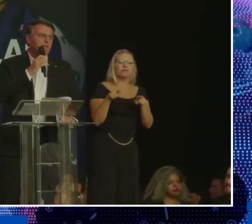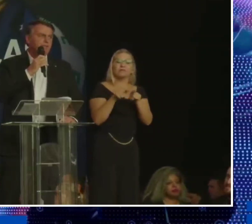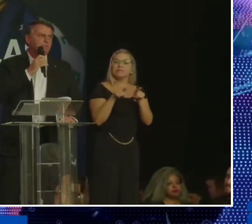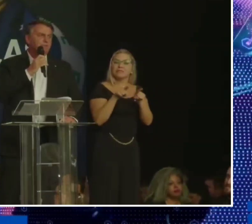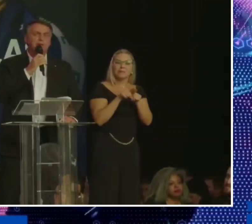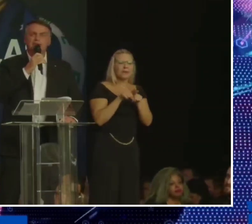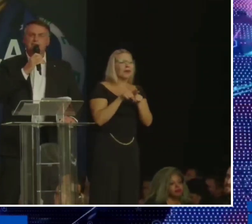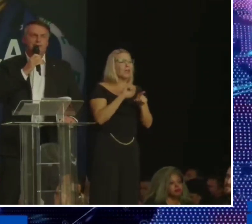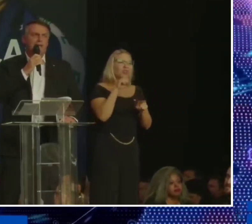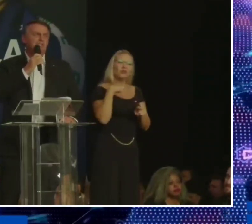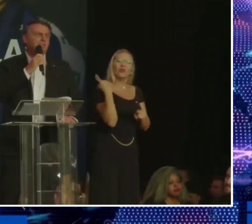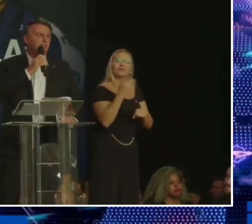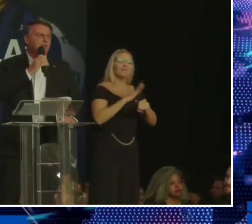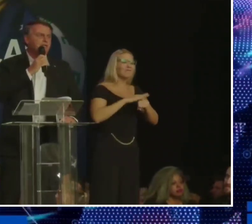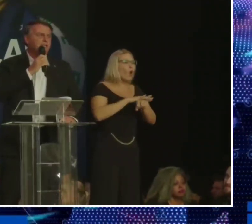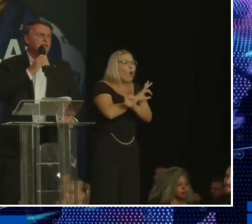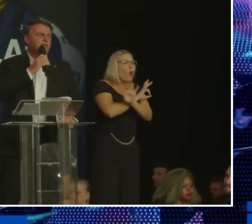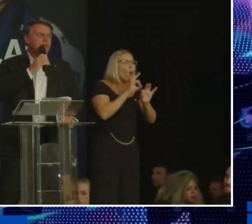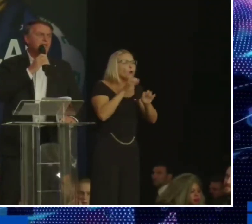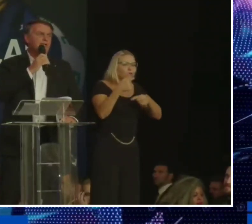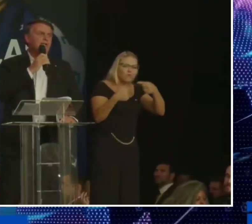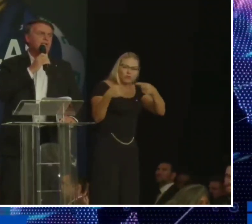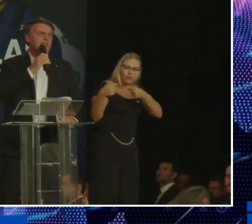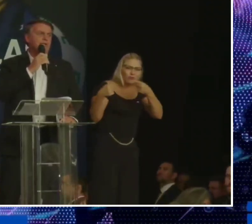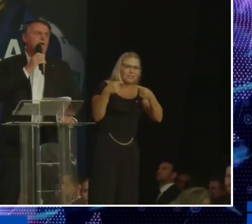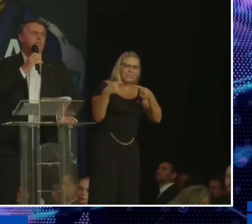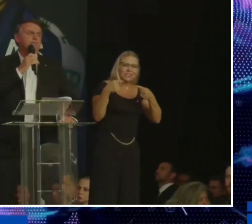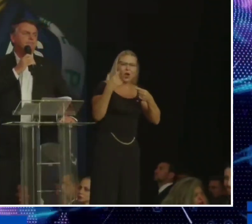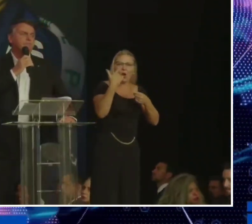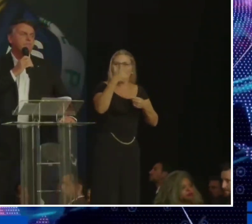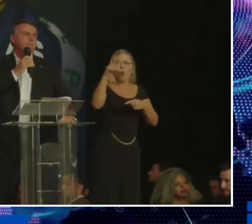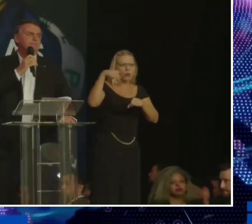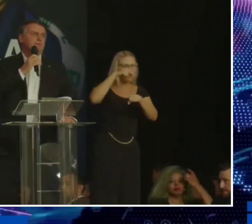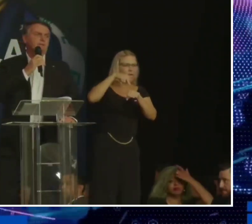fizemos uma excelente política internacional.